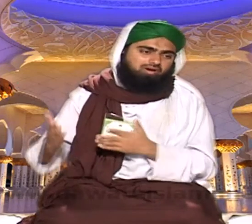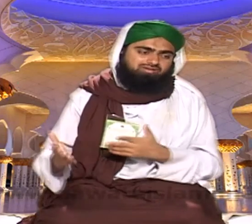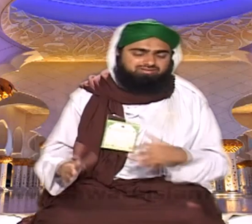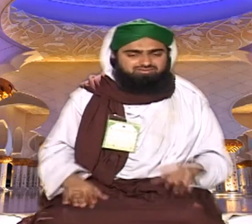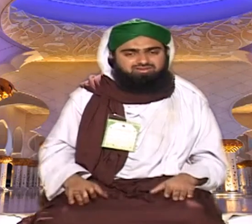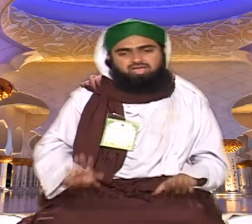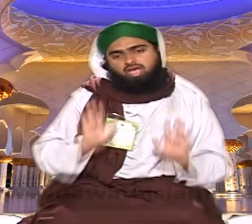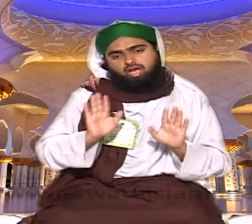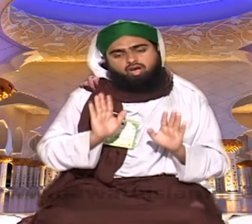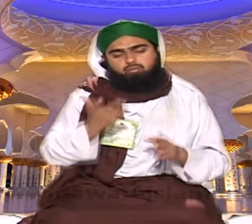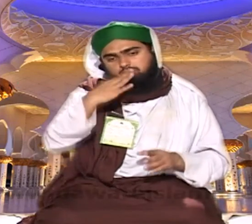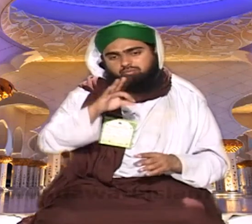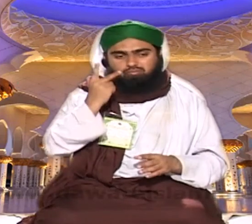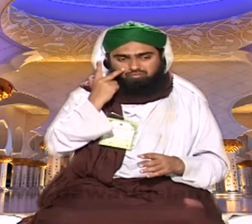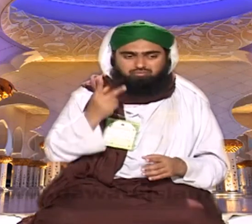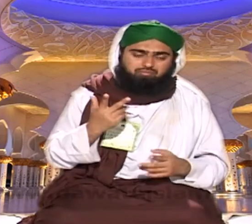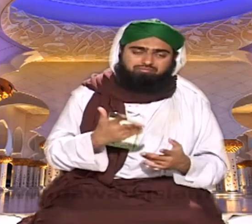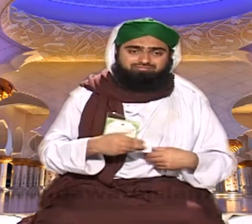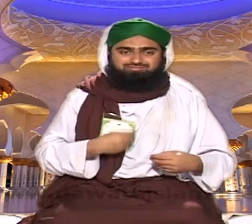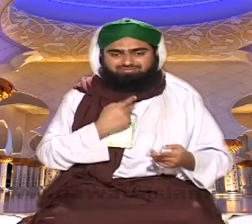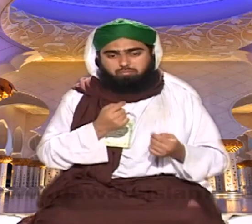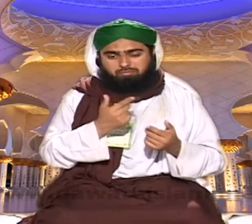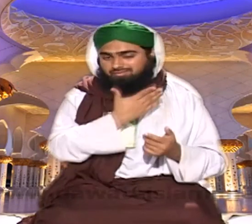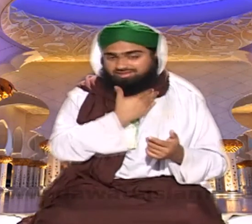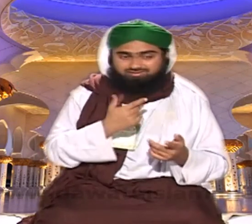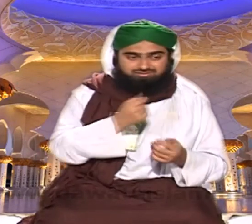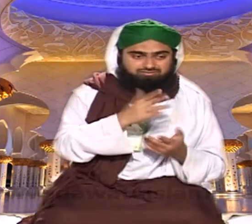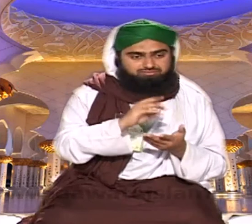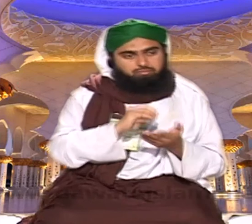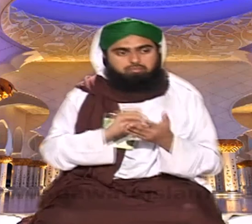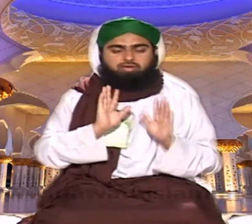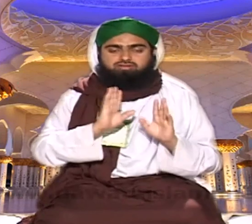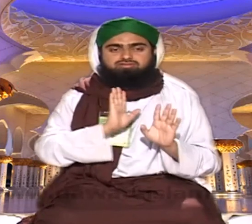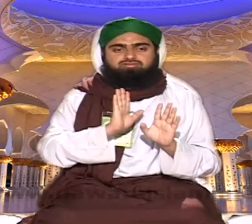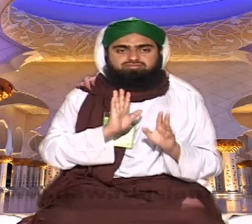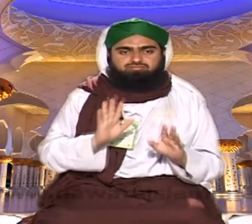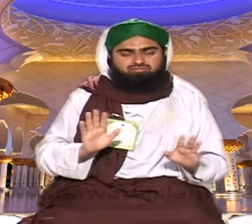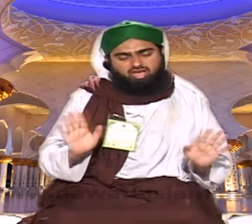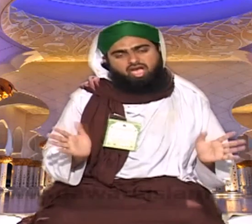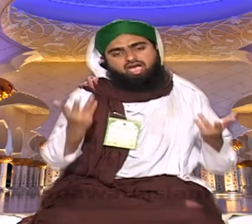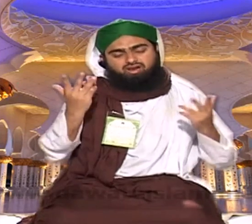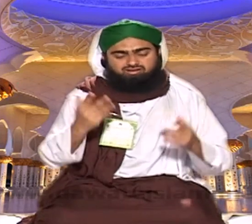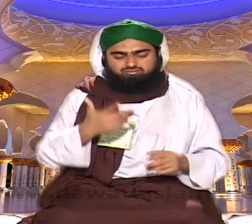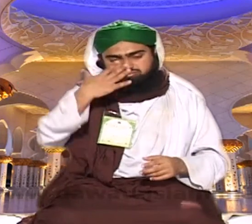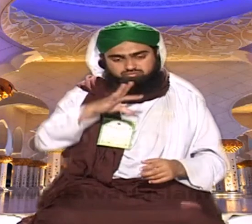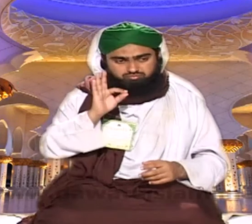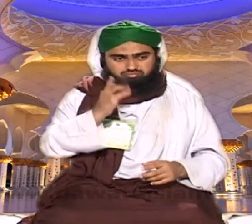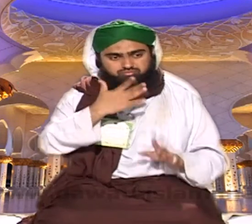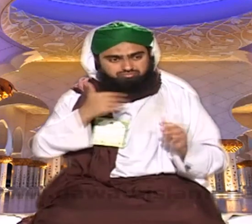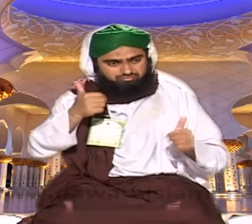اسی کی کرتی ہے جس سے دو پیسے کا کوئی مطلب ہے اگر مطلب نہیں تو آپ کتنی اچھے لگتے ہیں وہ دنیا کبھی آپ کو